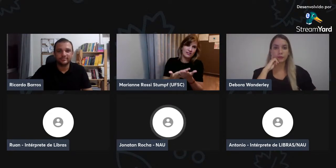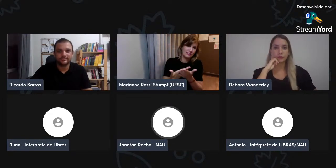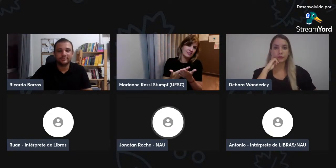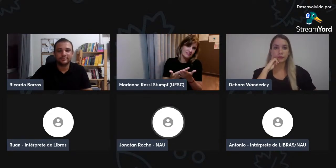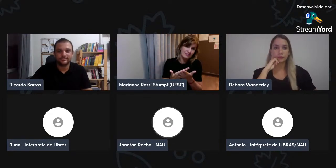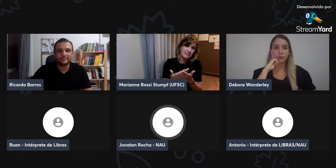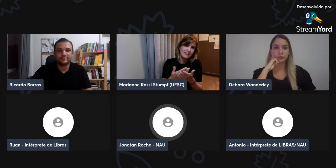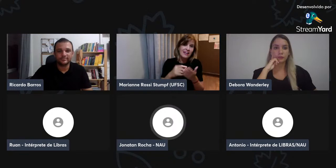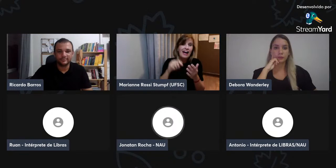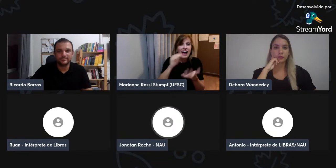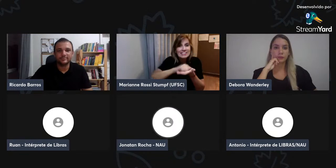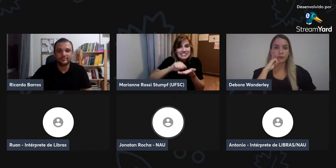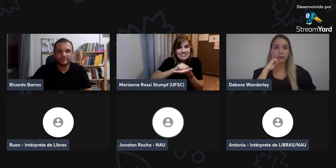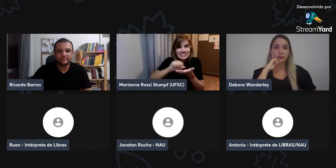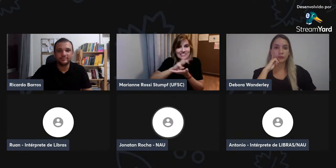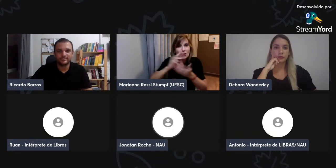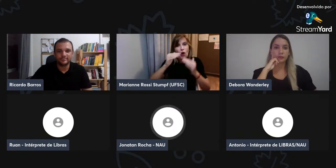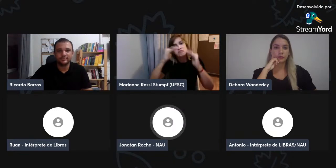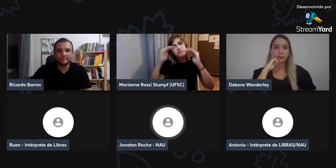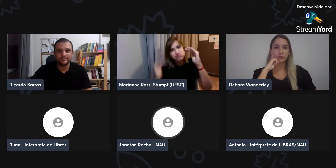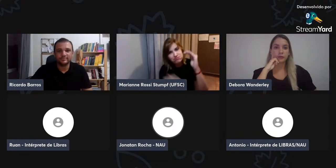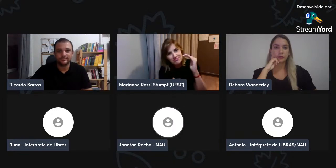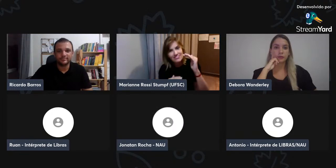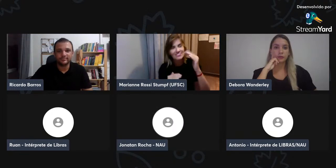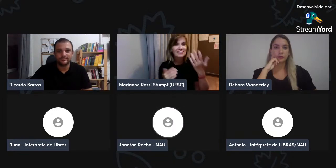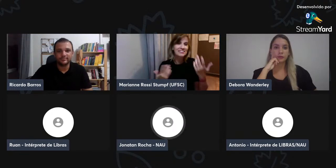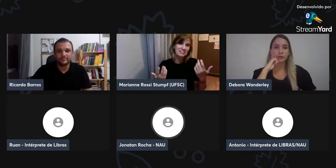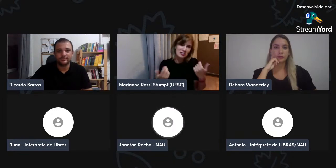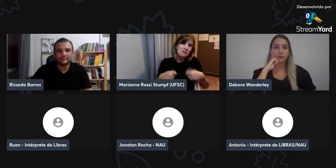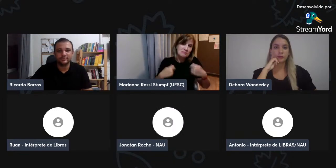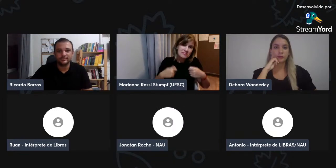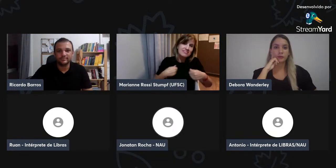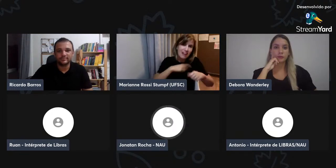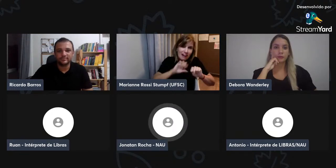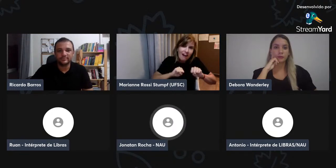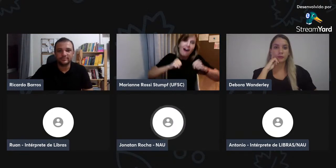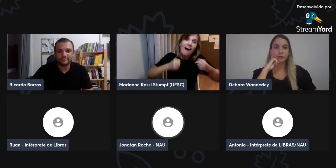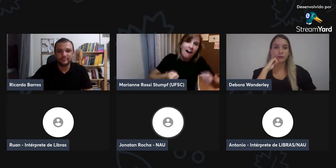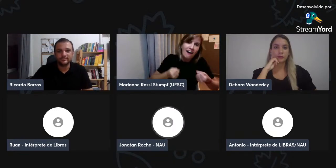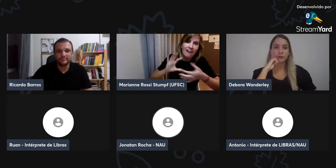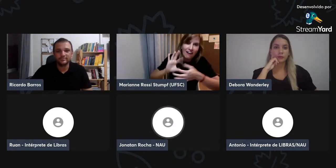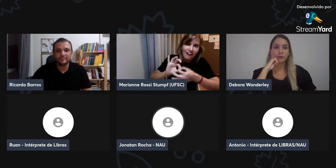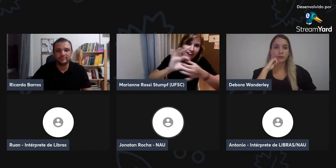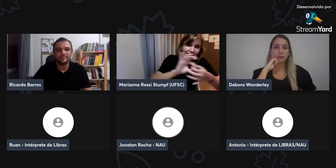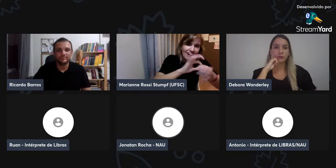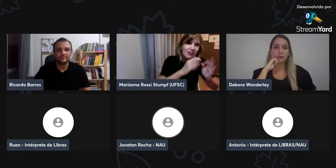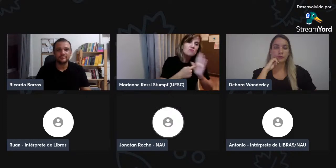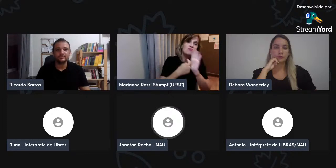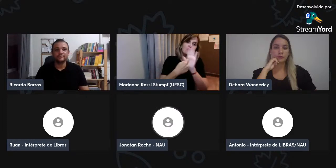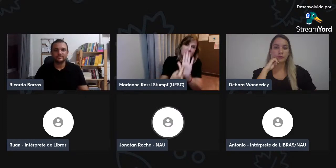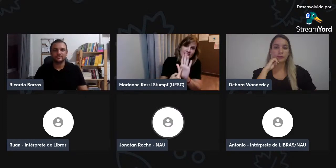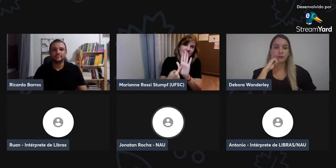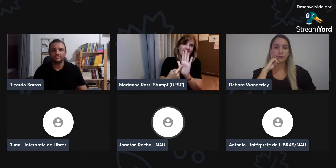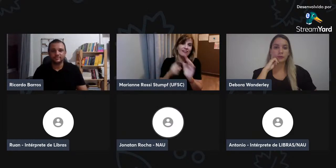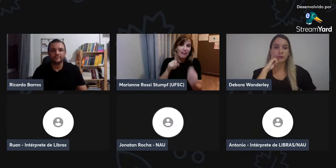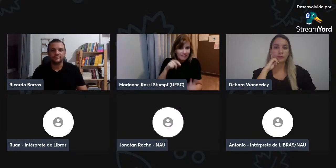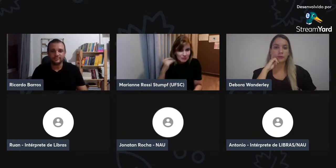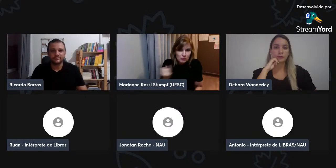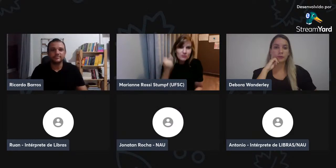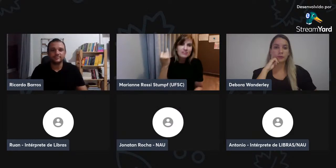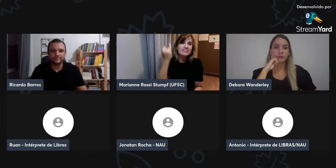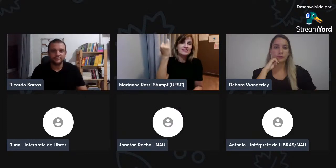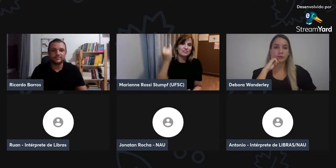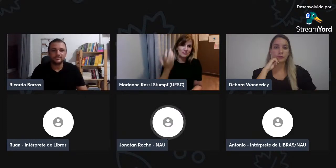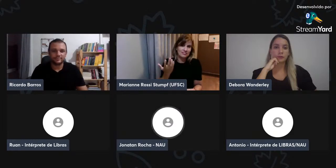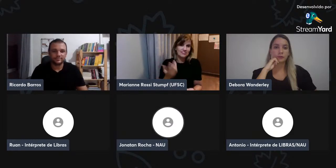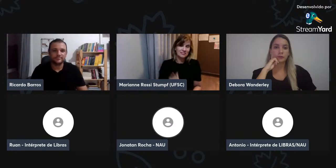português sendo superior a Libras, então, até hoje, tem essa dificuldade, inferioriza também o sistema de escrita de sinais, então,